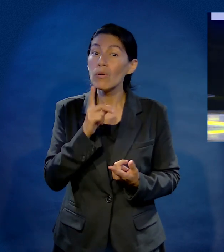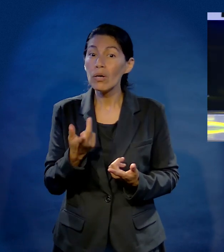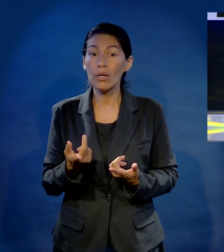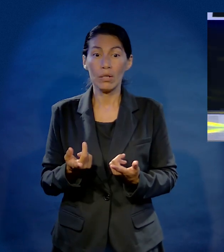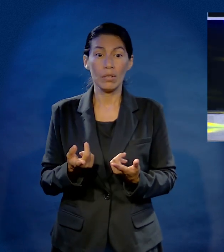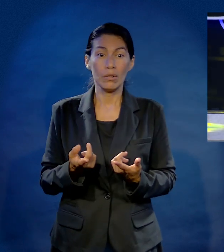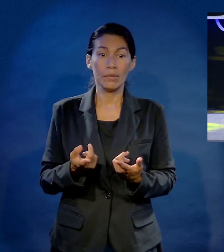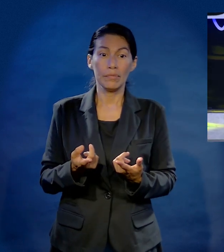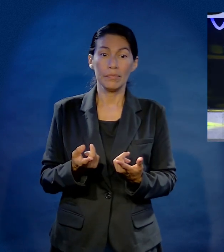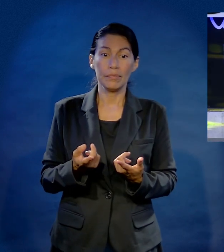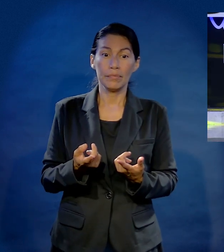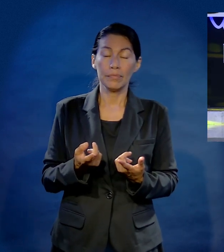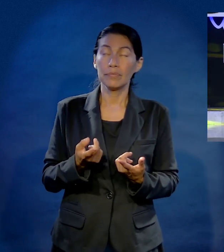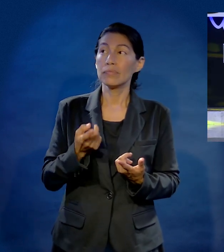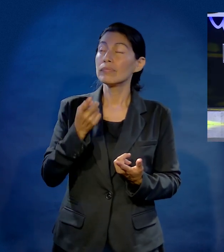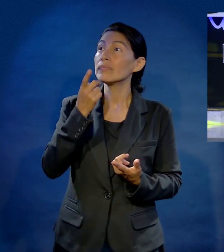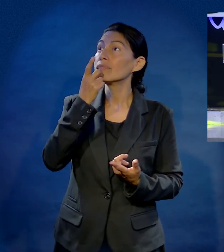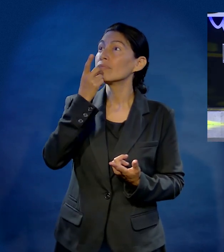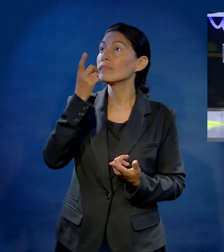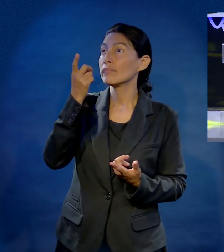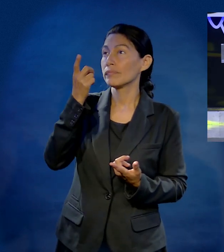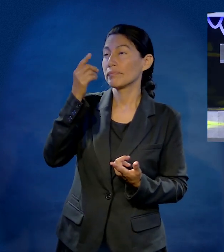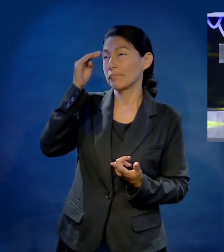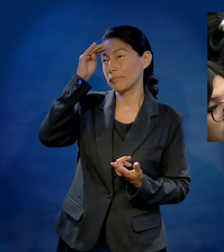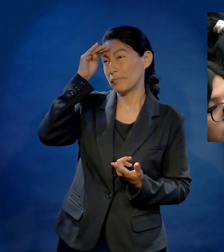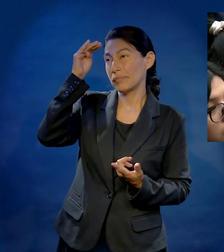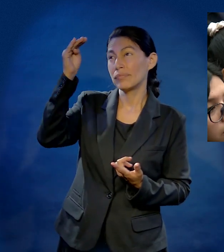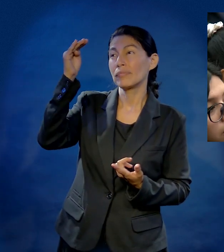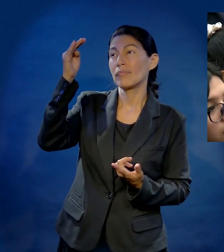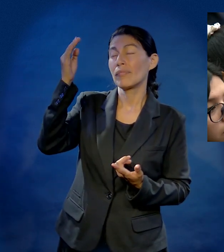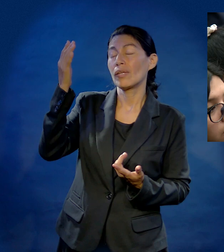solteros, solteras, que esta mañana le quiere decir al Señor, Señor,